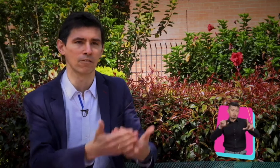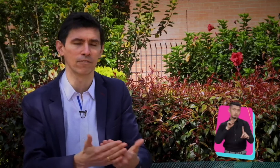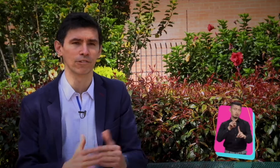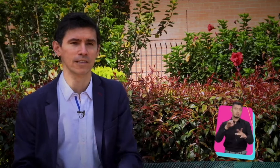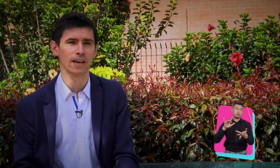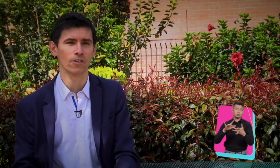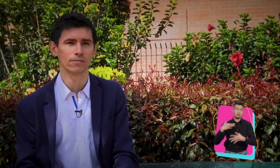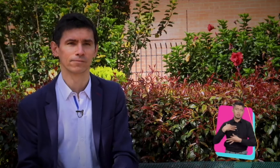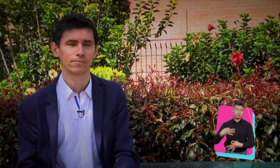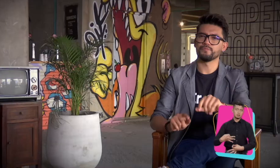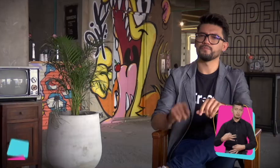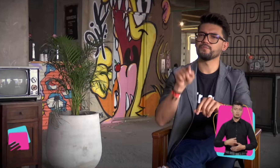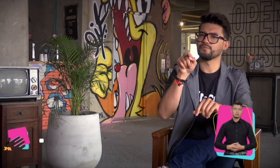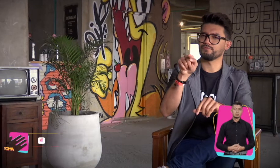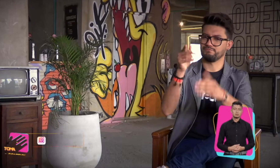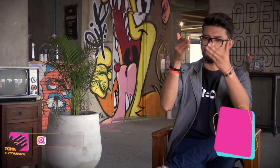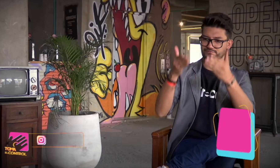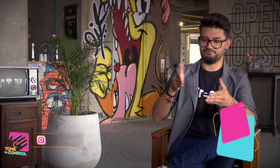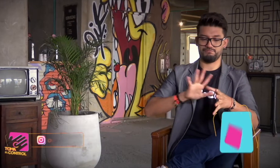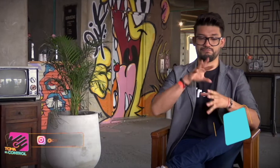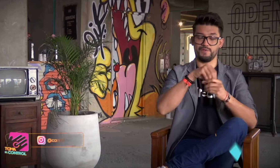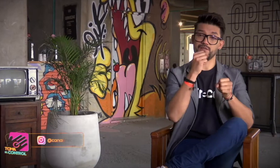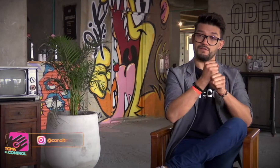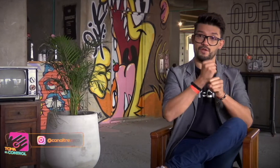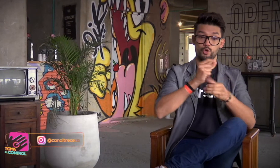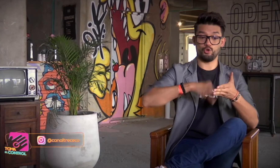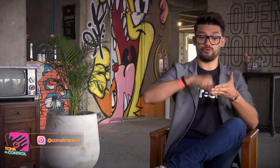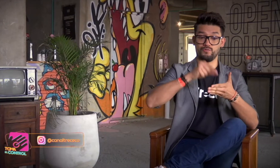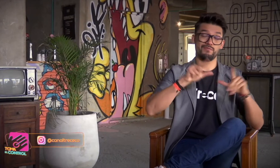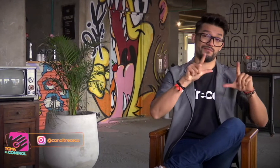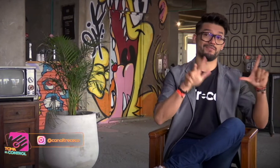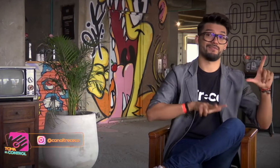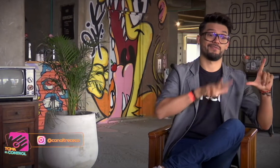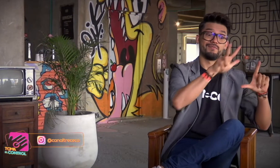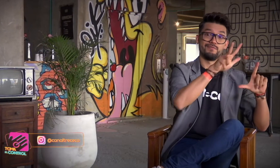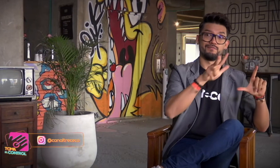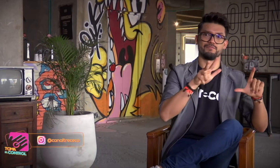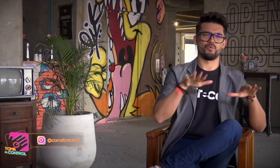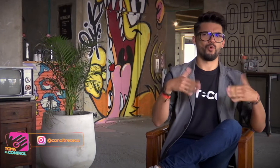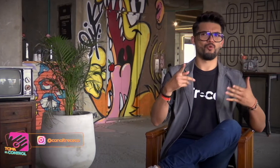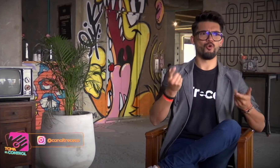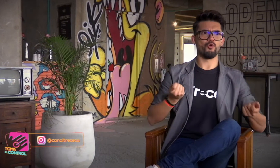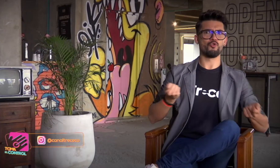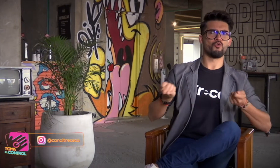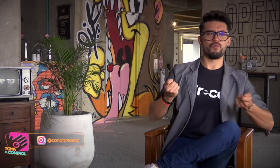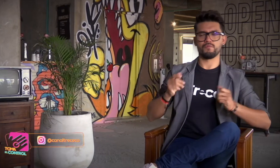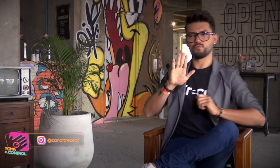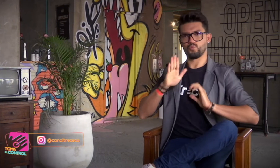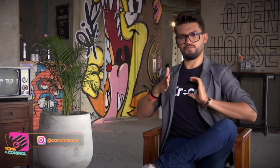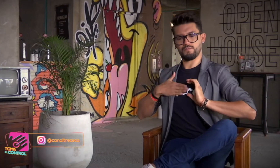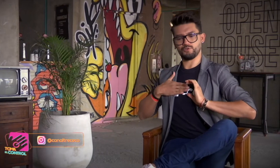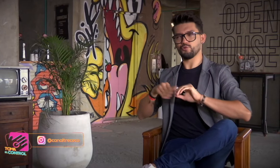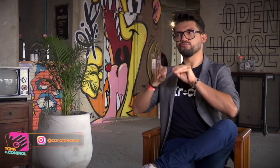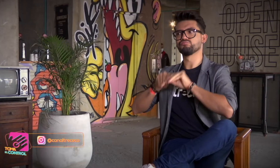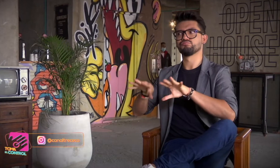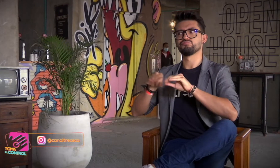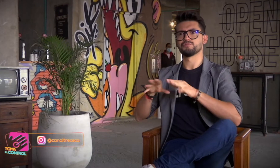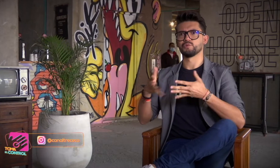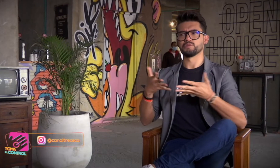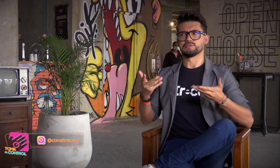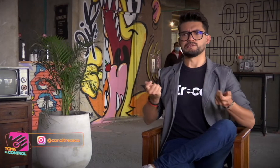contratar a un influenciador. Tu trabajo en Canal 13 ha influido de alguna manera en los contenidos que publicas en tus redes